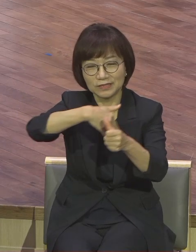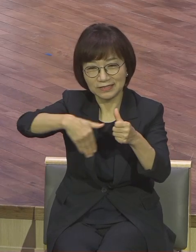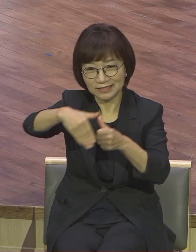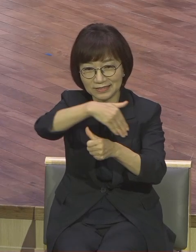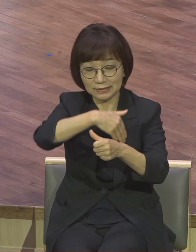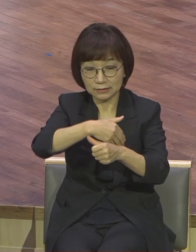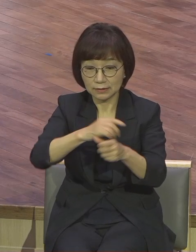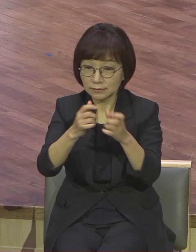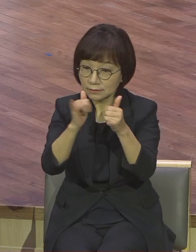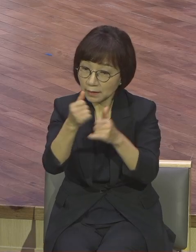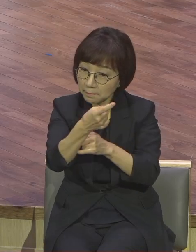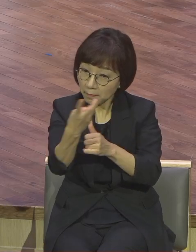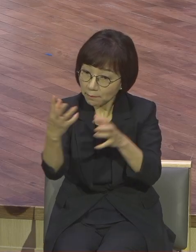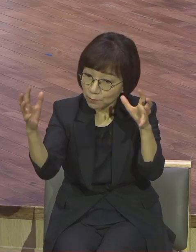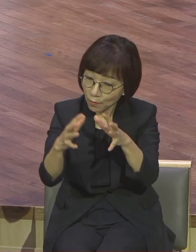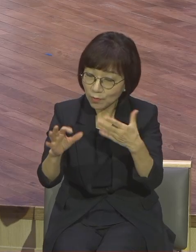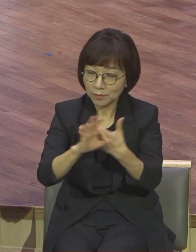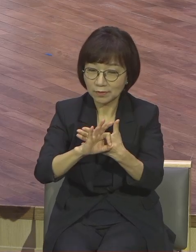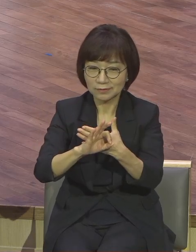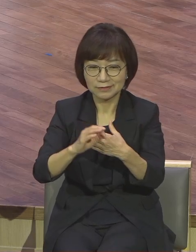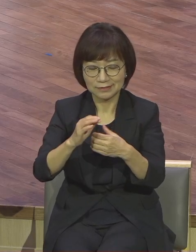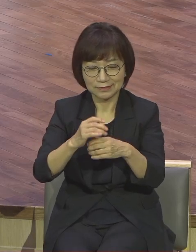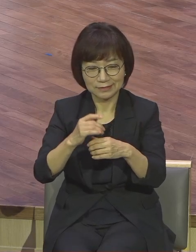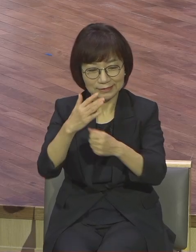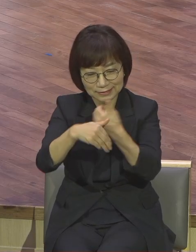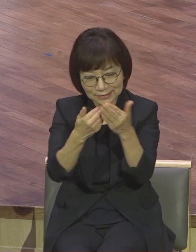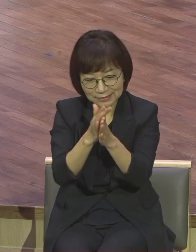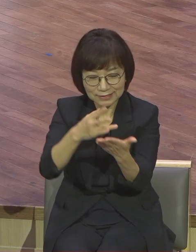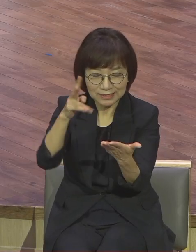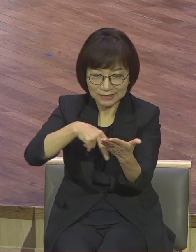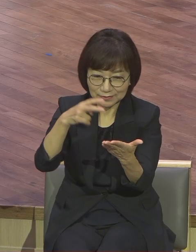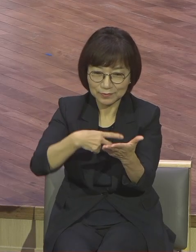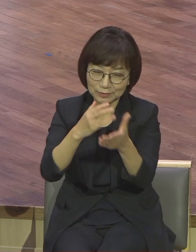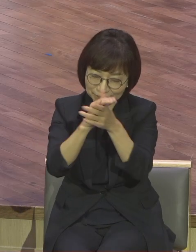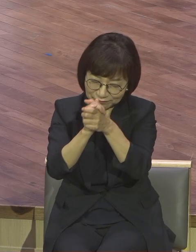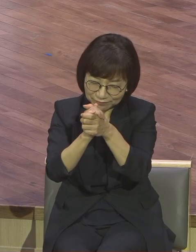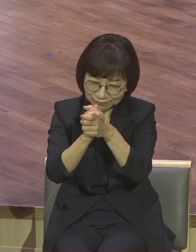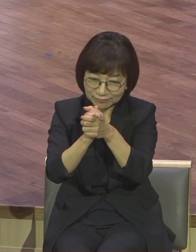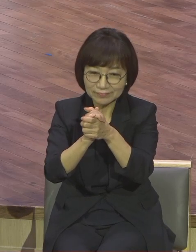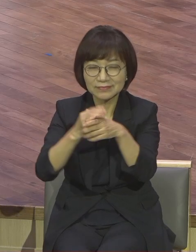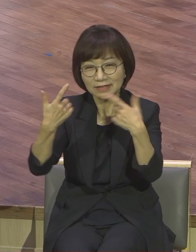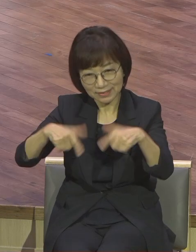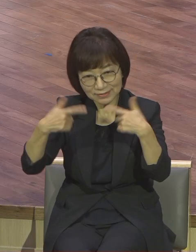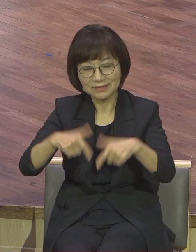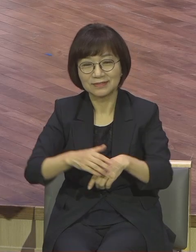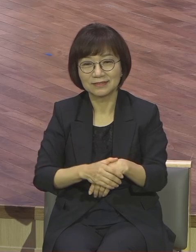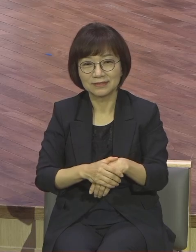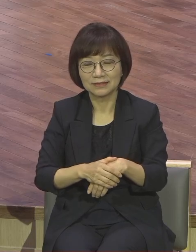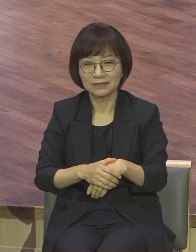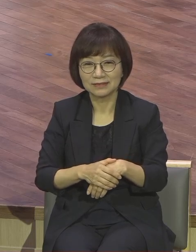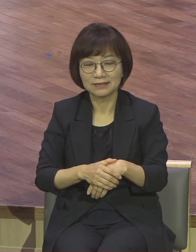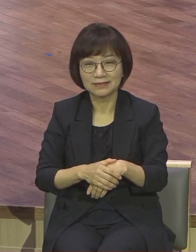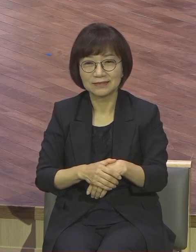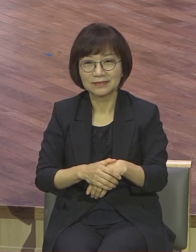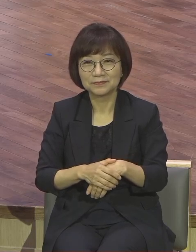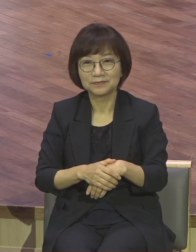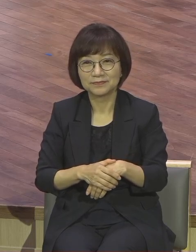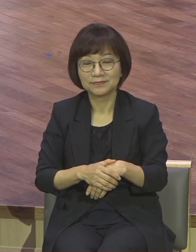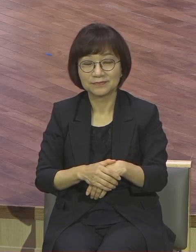읽고 무슨 세상적인 무슨 말 무슨 유명한 무슨 드라마를